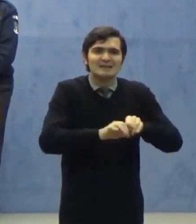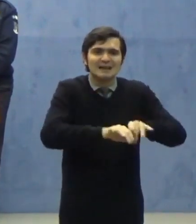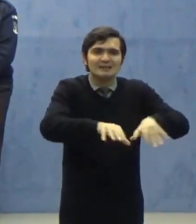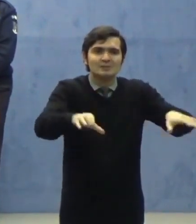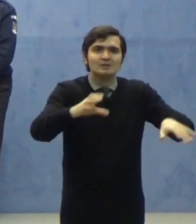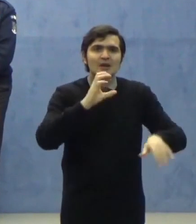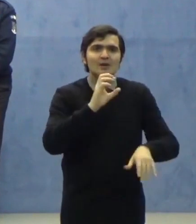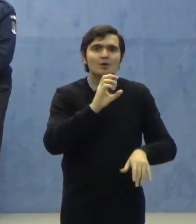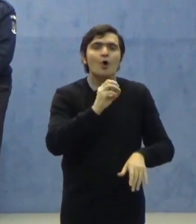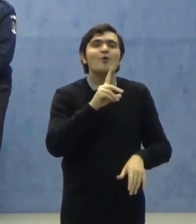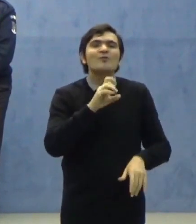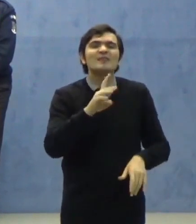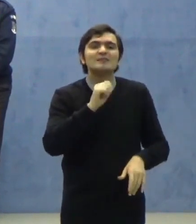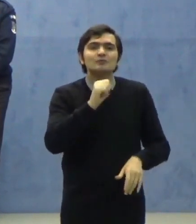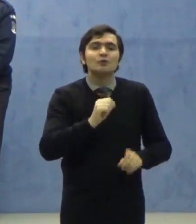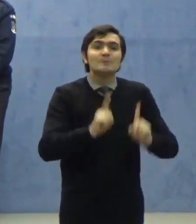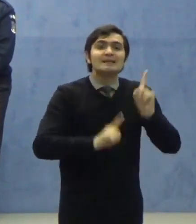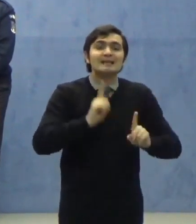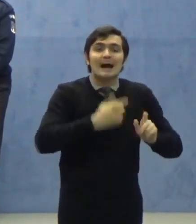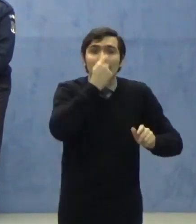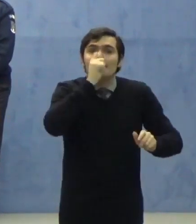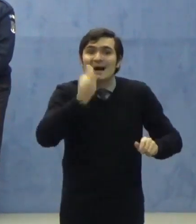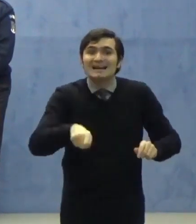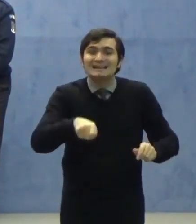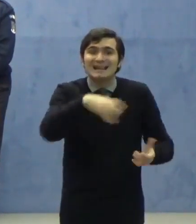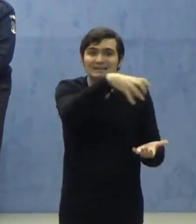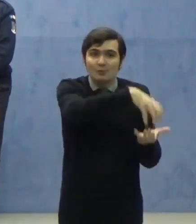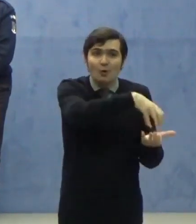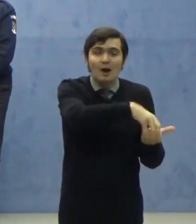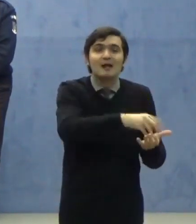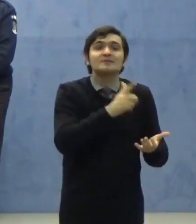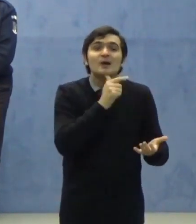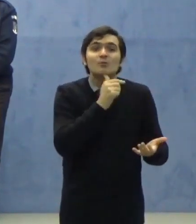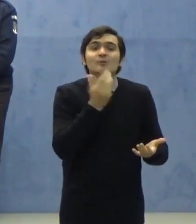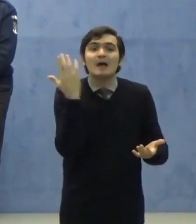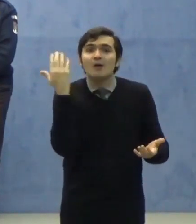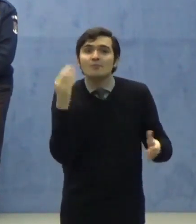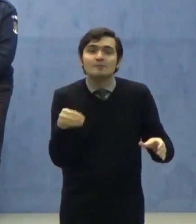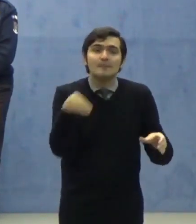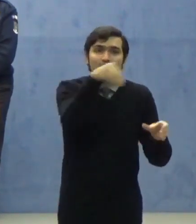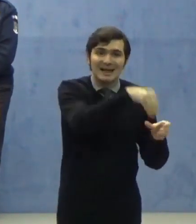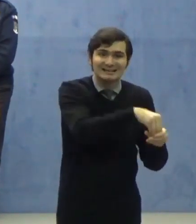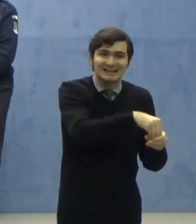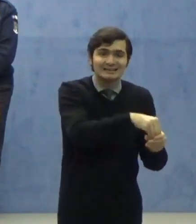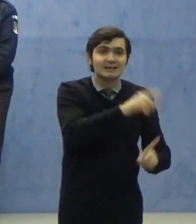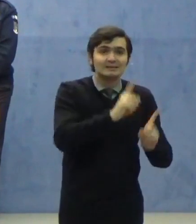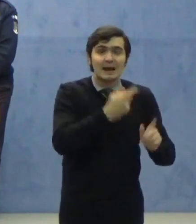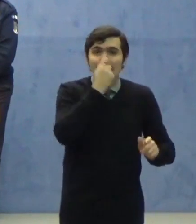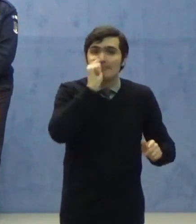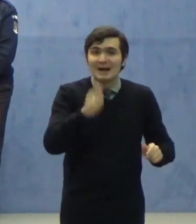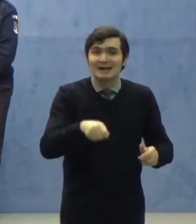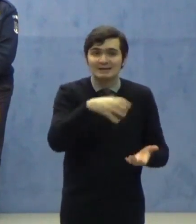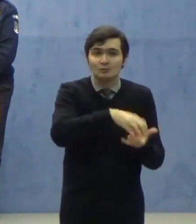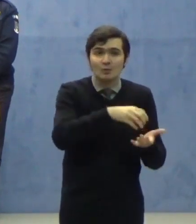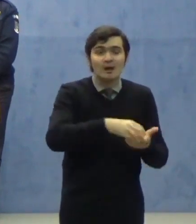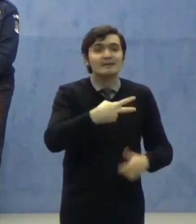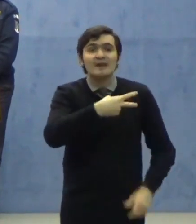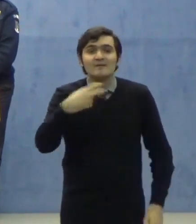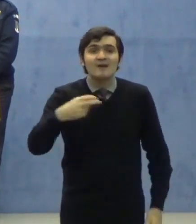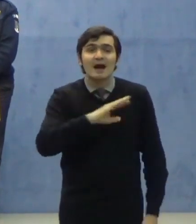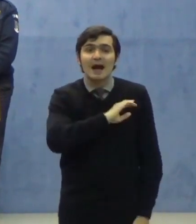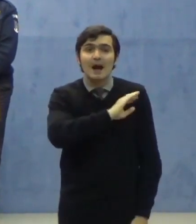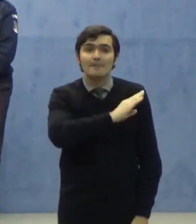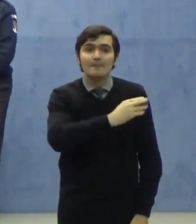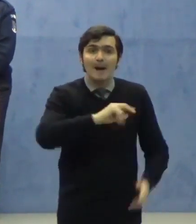care părăsesc locația în care acestea au fost plasate, fără aprobarea autorităților